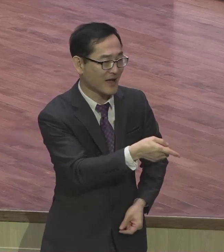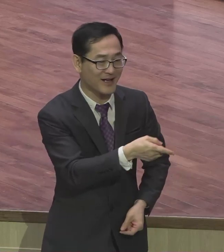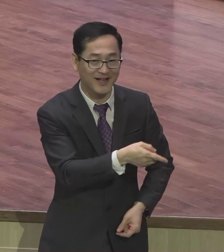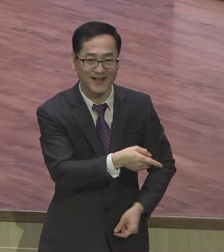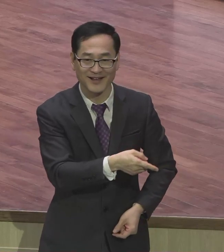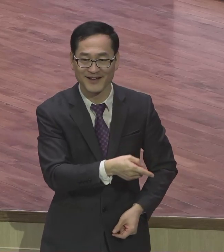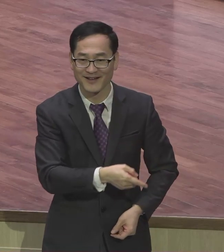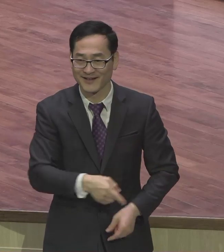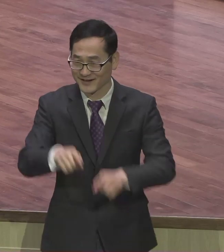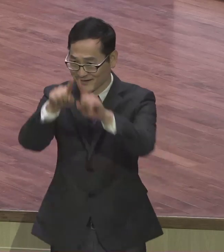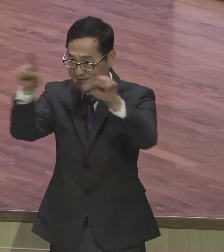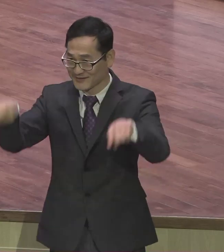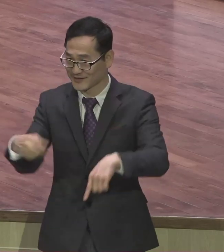하는 화면에 딱 비춰요